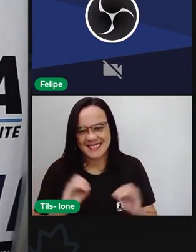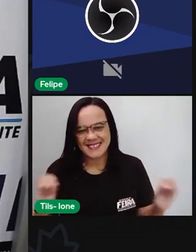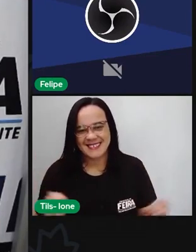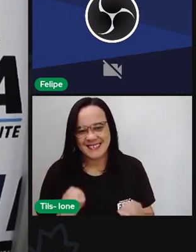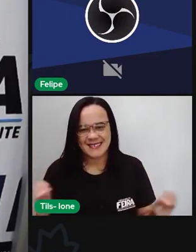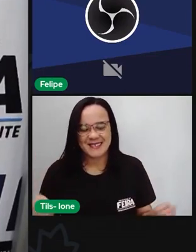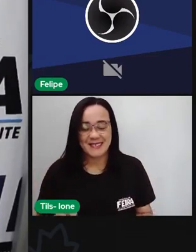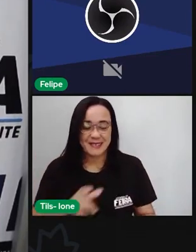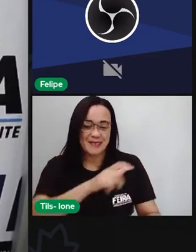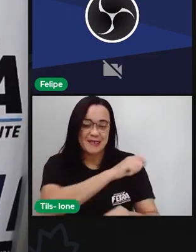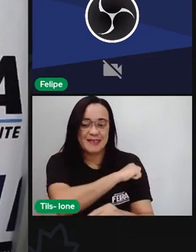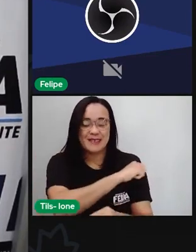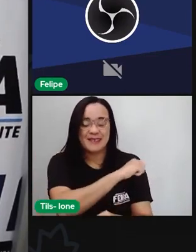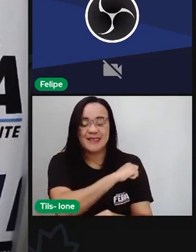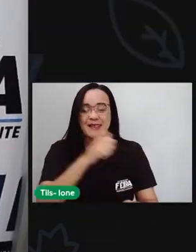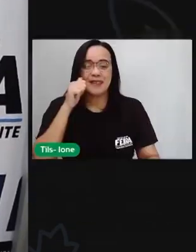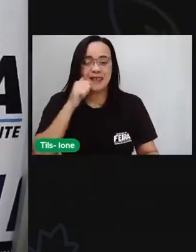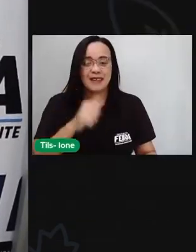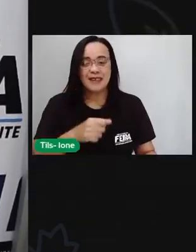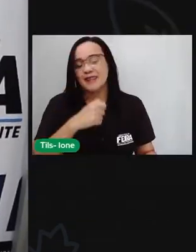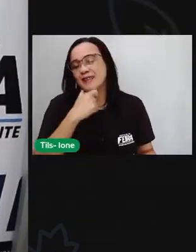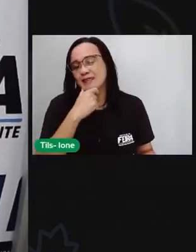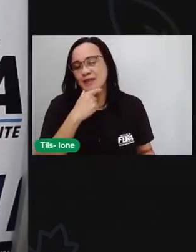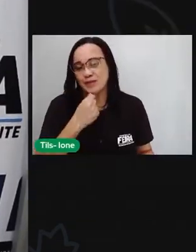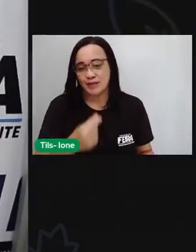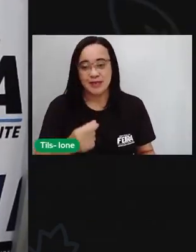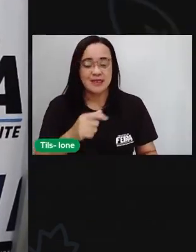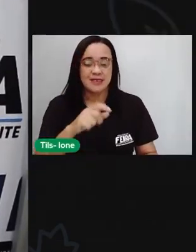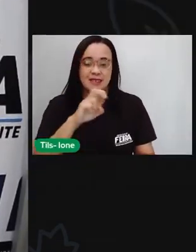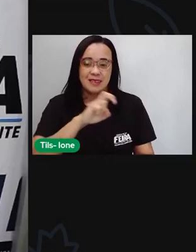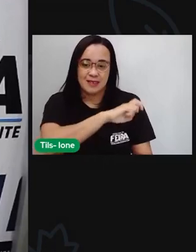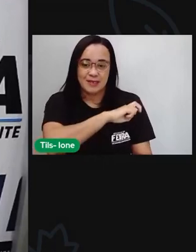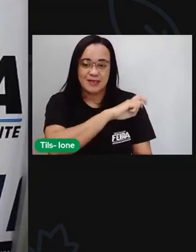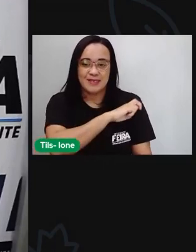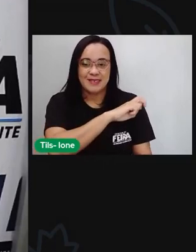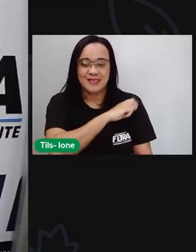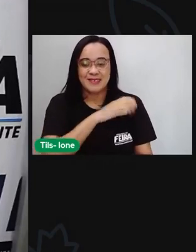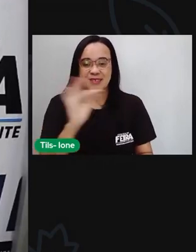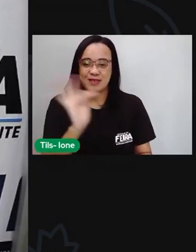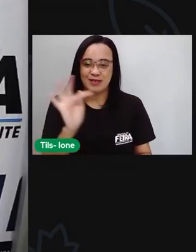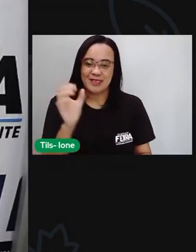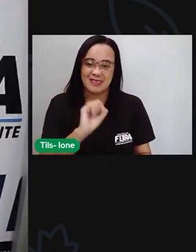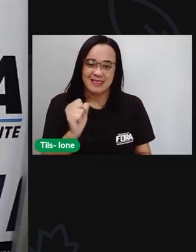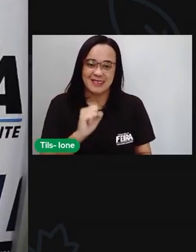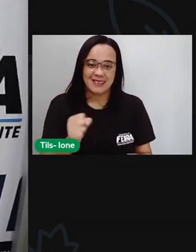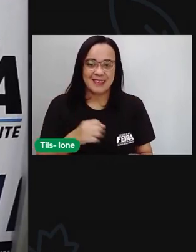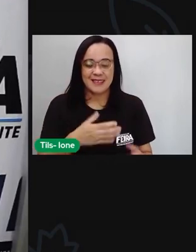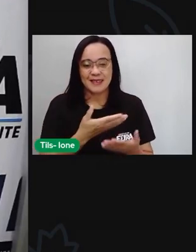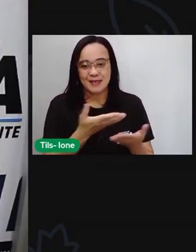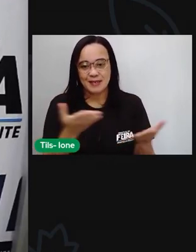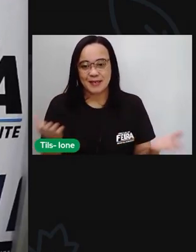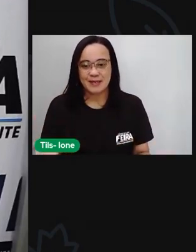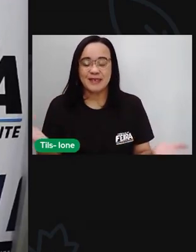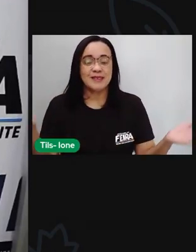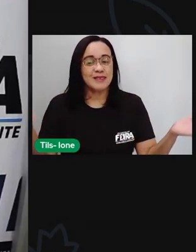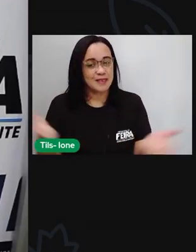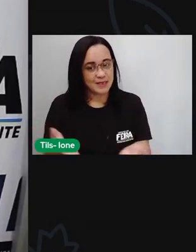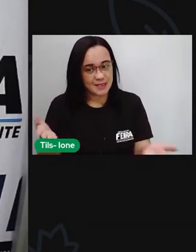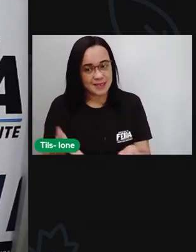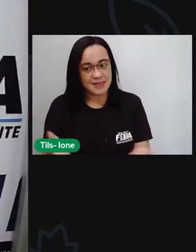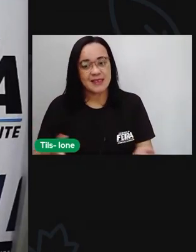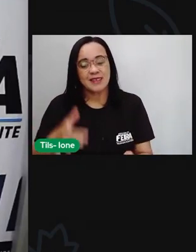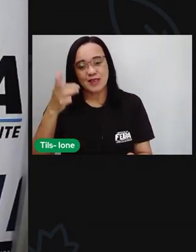alunos e alunas aí do quinto ano de Feira de Santana. Olhem só, nós estamos aqui para mais uma